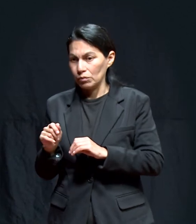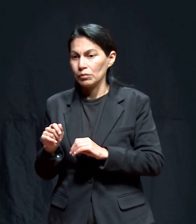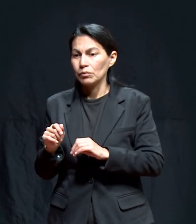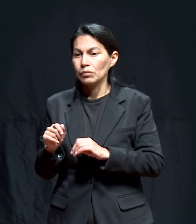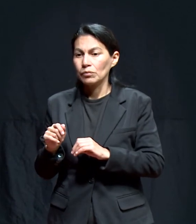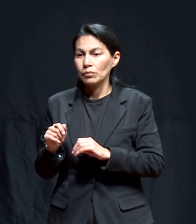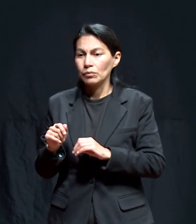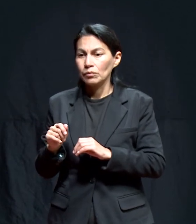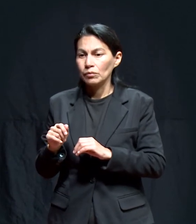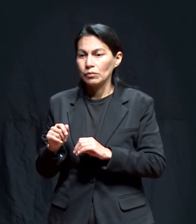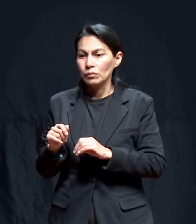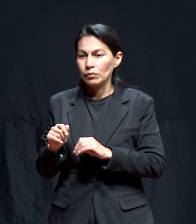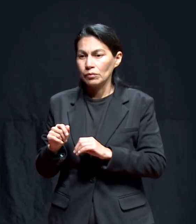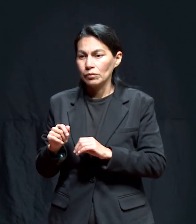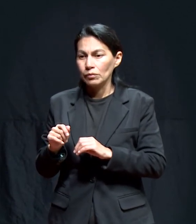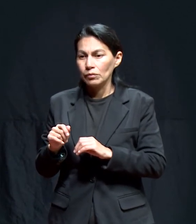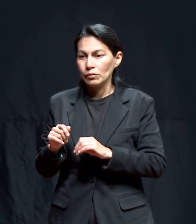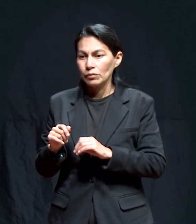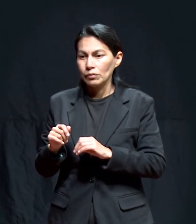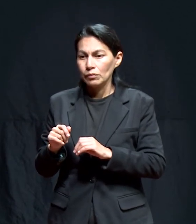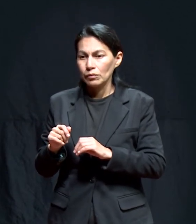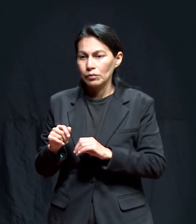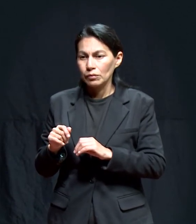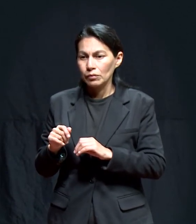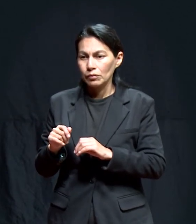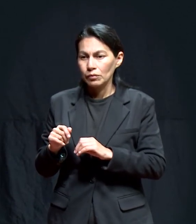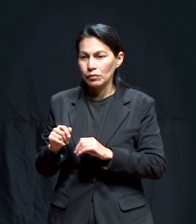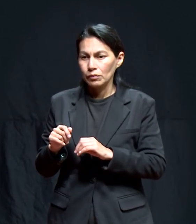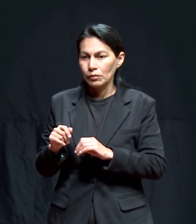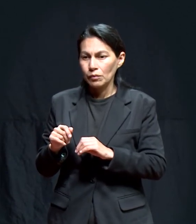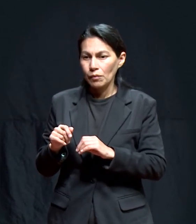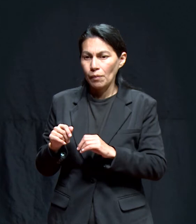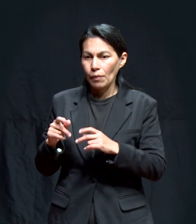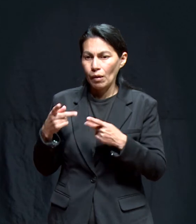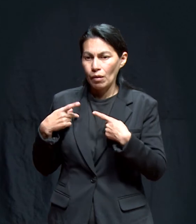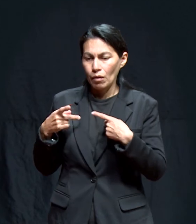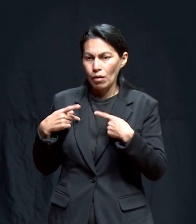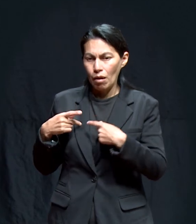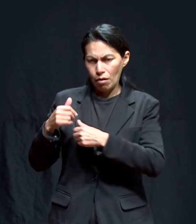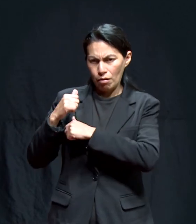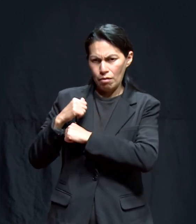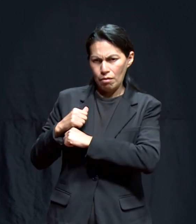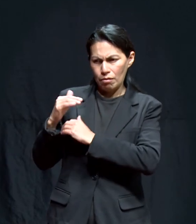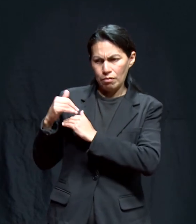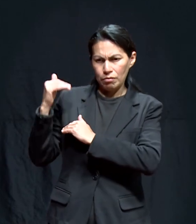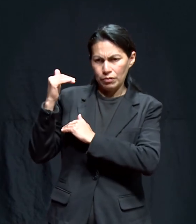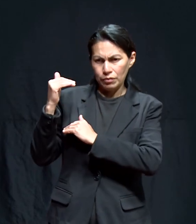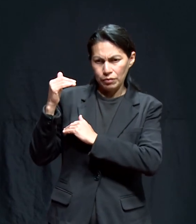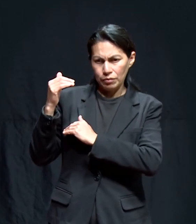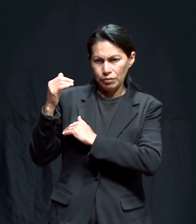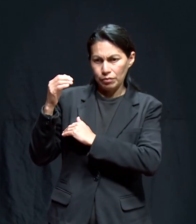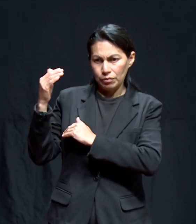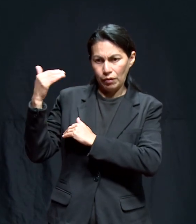Cierta ocasión, el gerente nos mandó, mandó a llamar a dos compañeros primero y